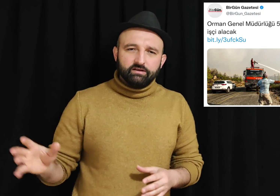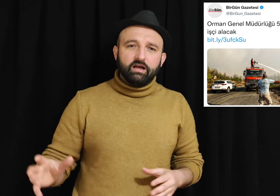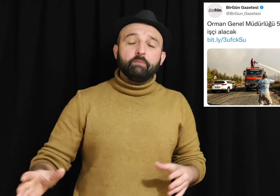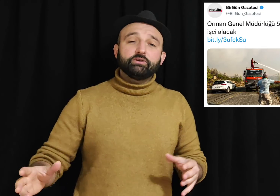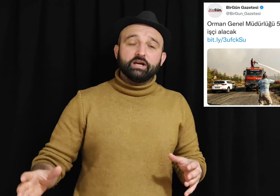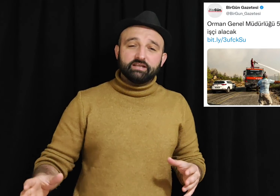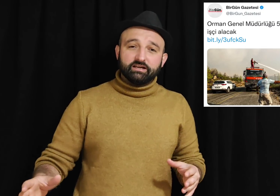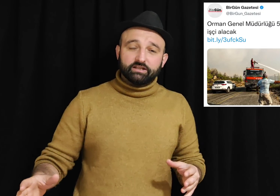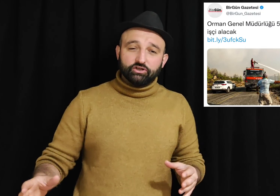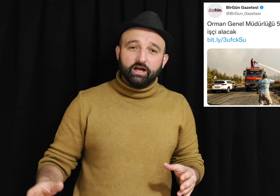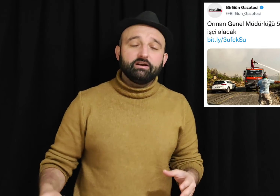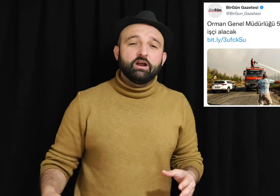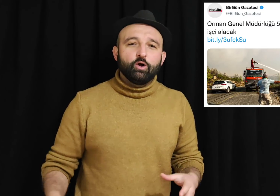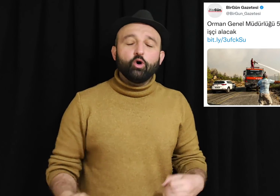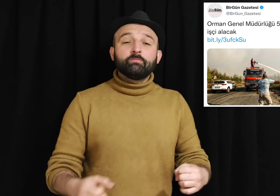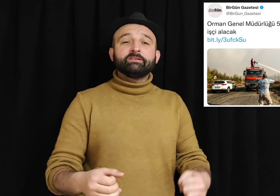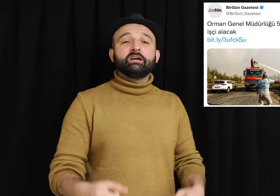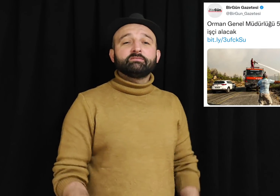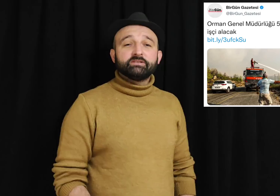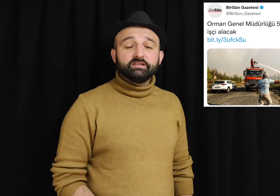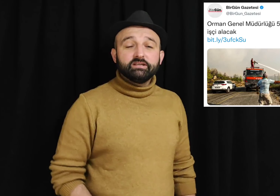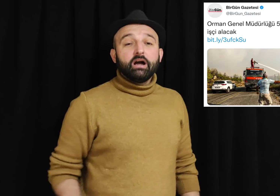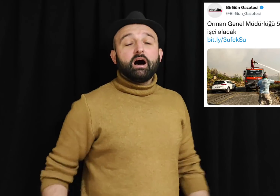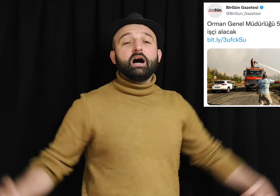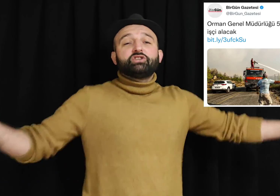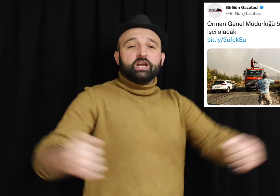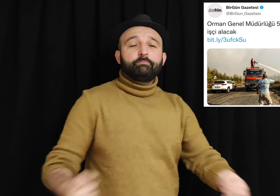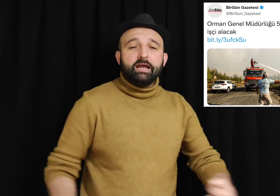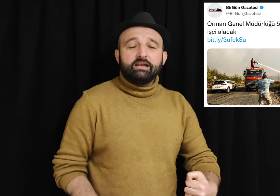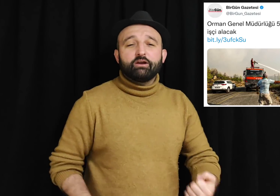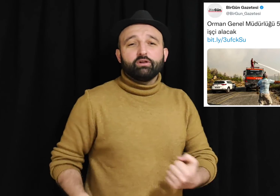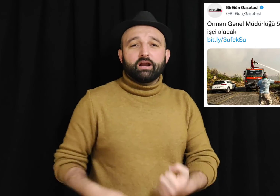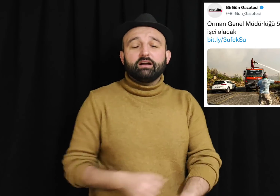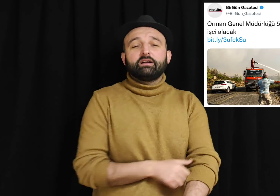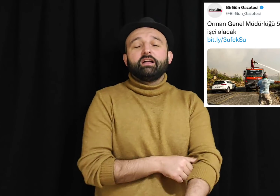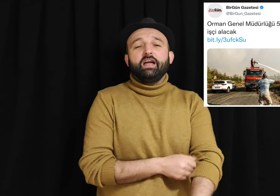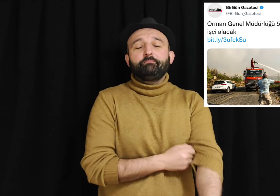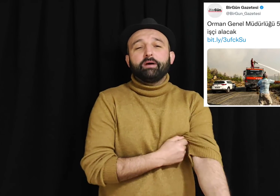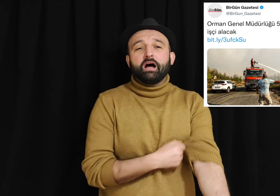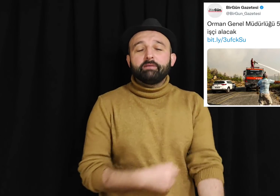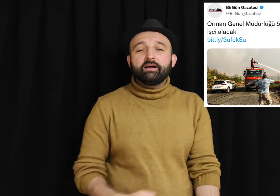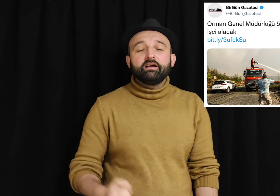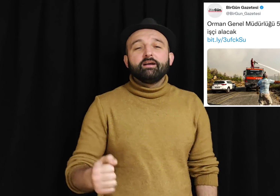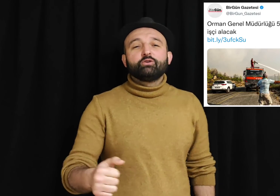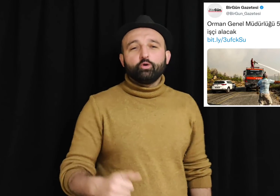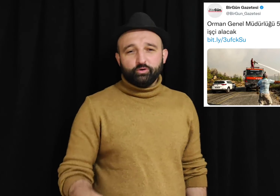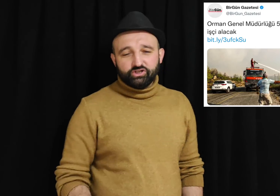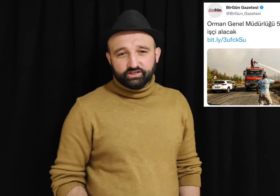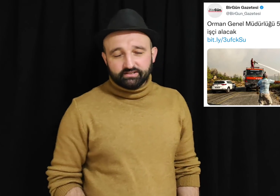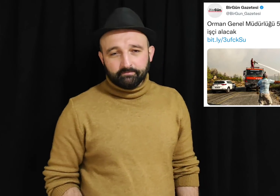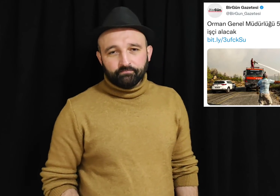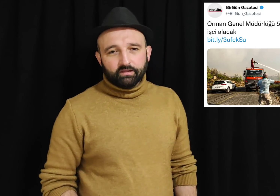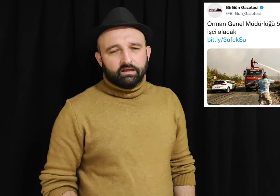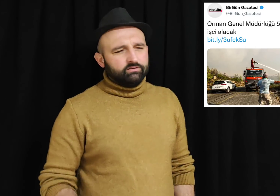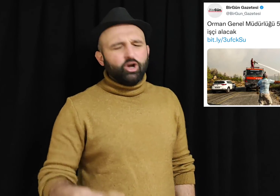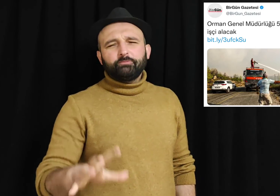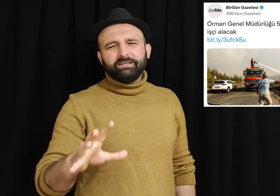Ne yapacağız arkadaşlar? Ormanlarımızı AKP'liler olarak hep beraber koruyacağız. 4000